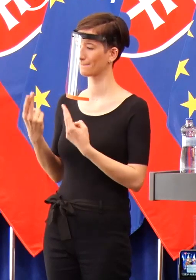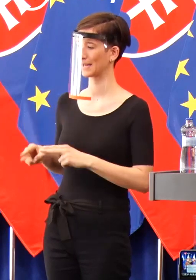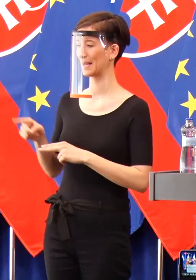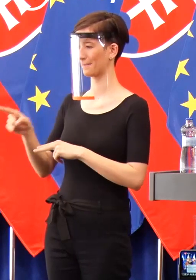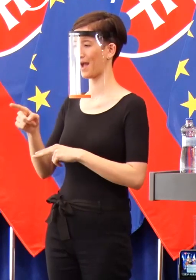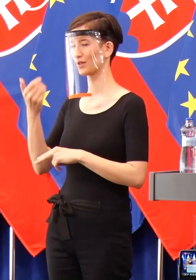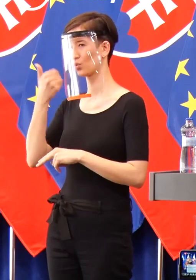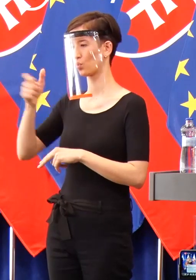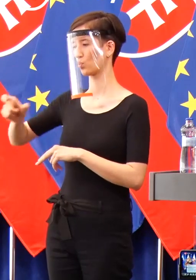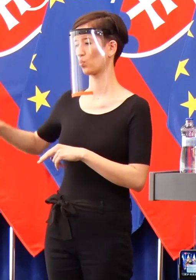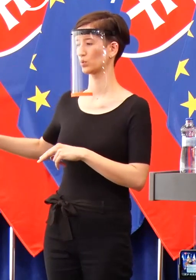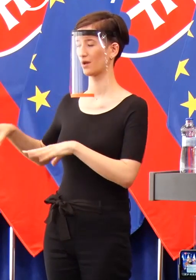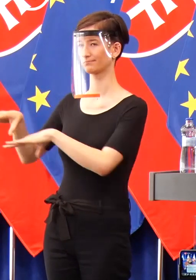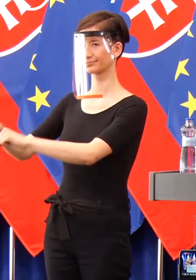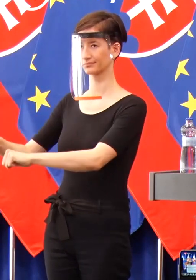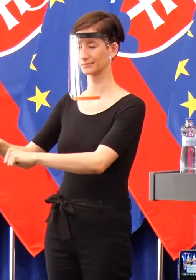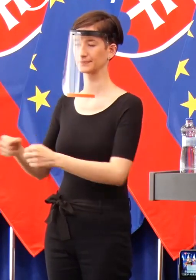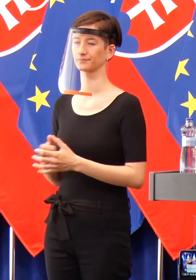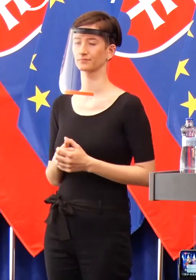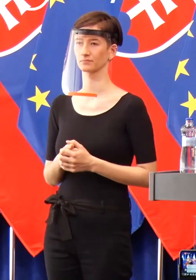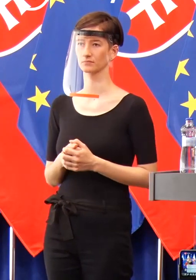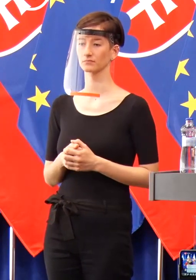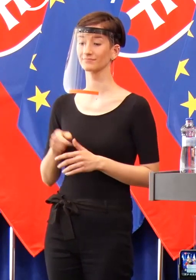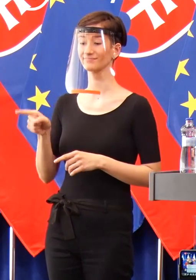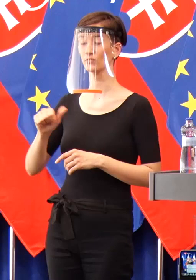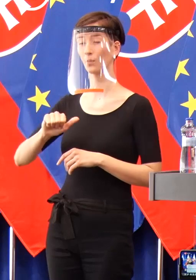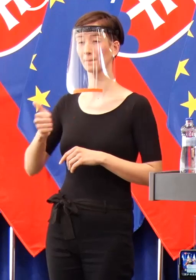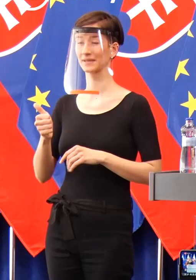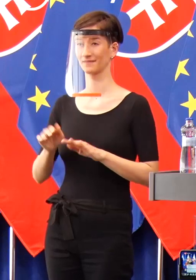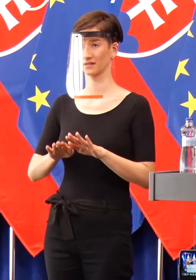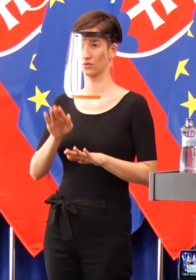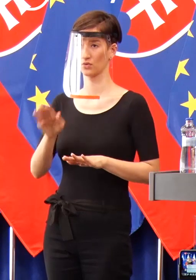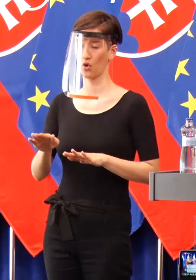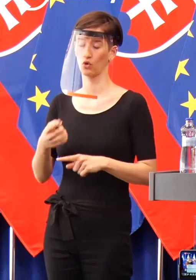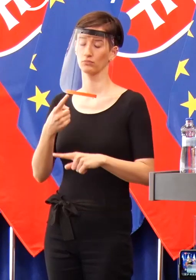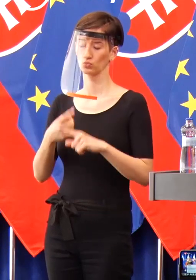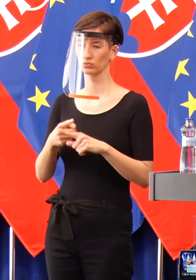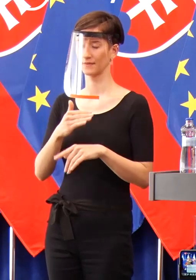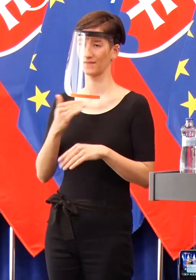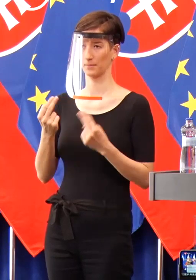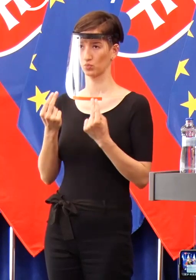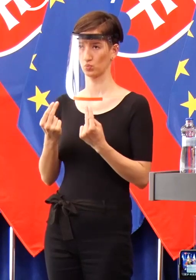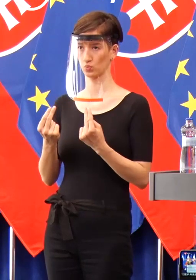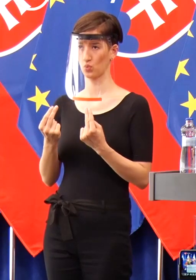lokalizovať a ta lokalizácia je prvý a jeden z kľúčových